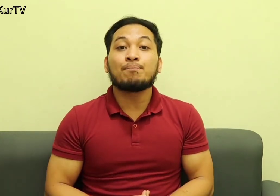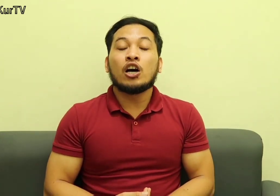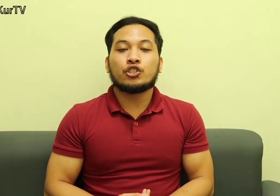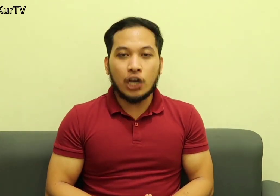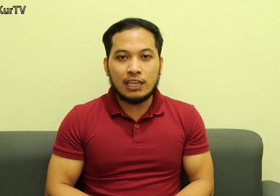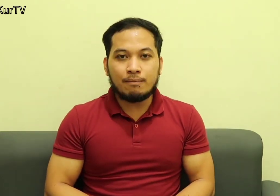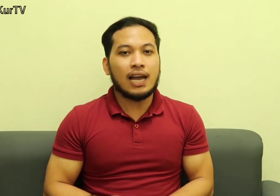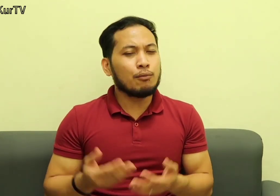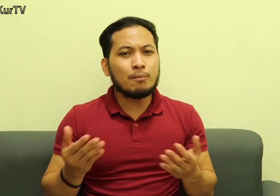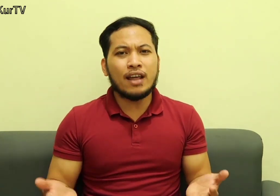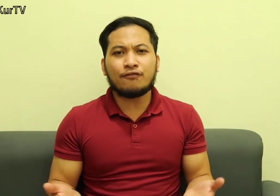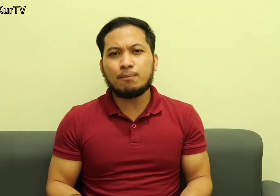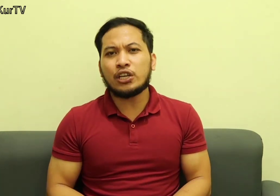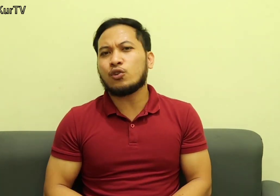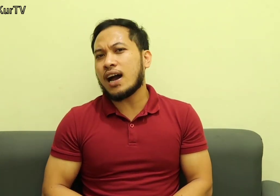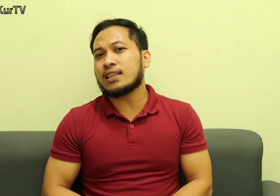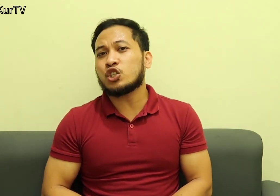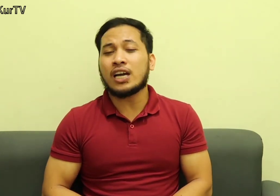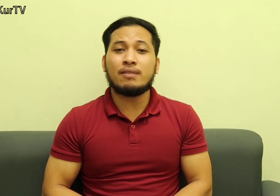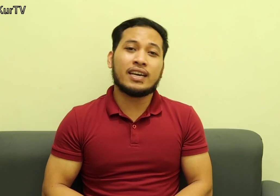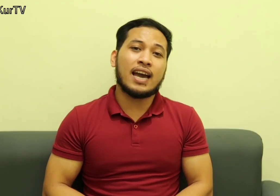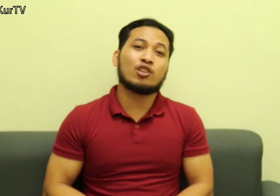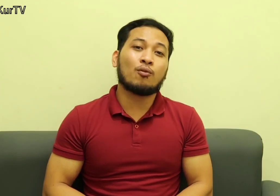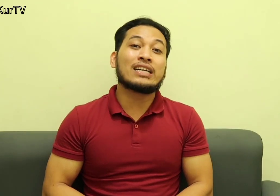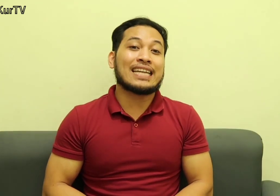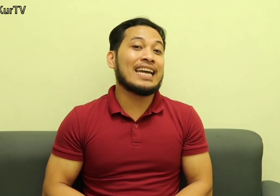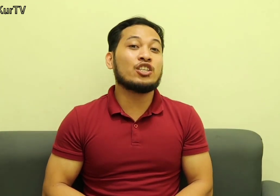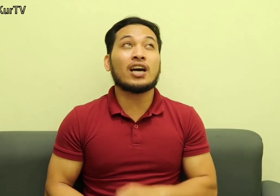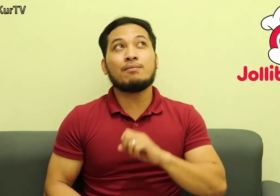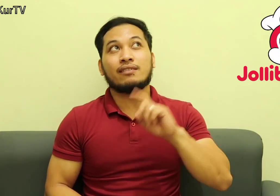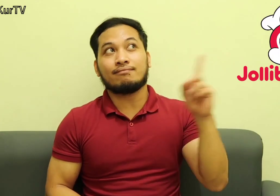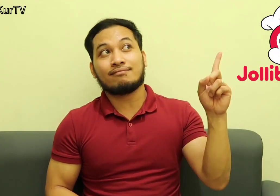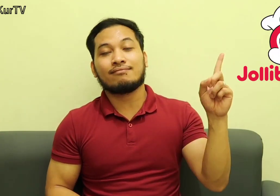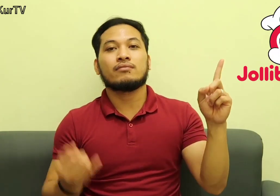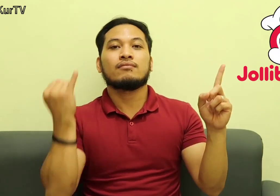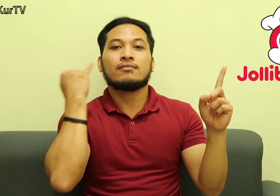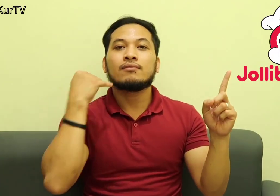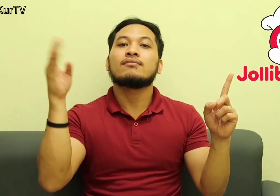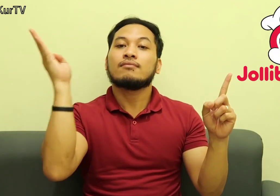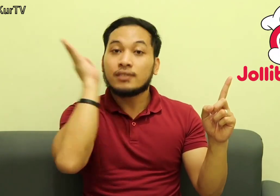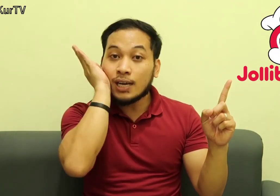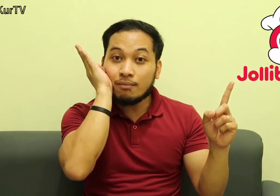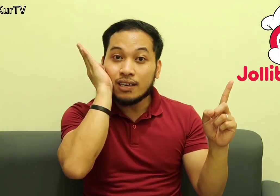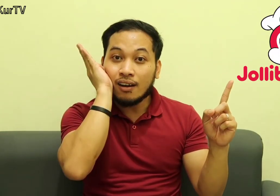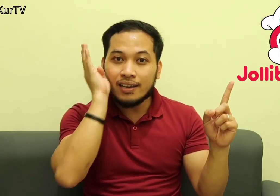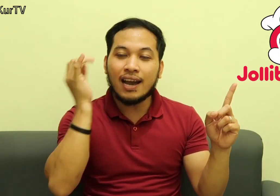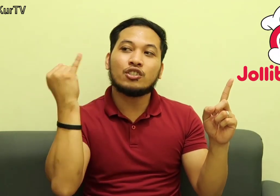Jollibee Alam ko yun ba na favorite yung lahat ang Jollibee kaya ito po ang sign Jollibee Jollibee Ayan